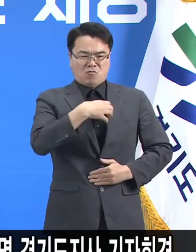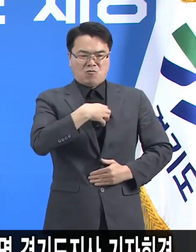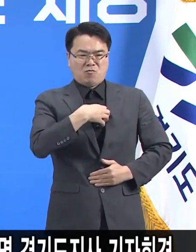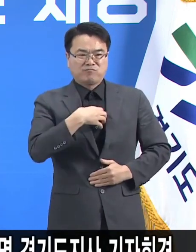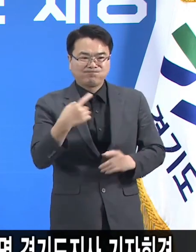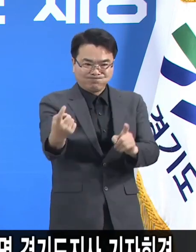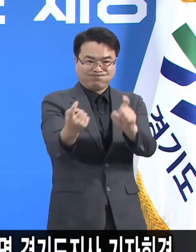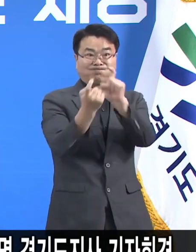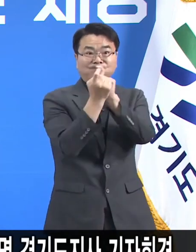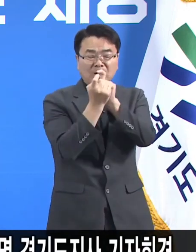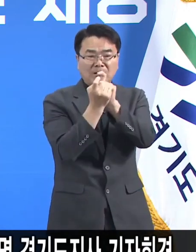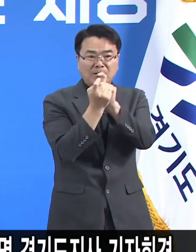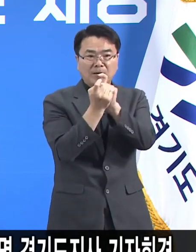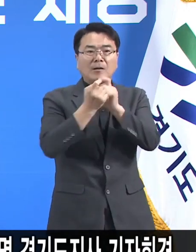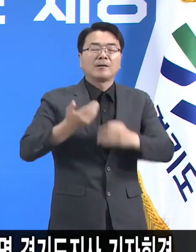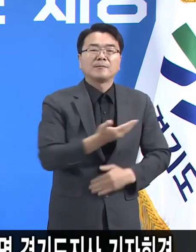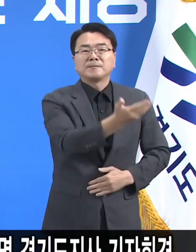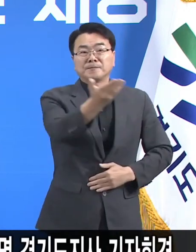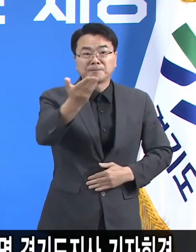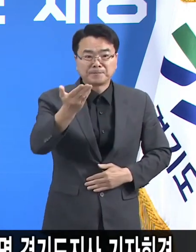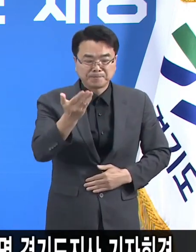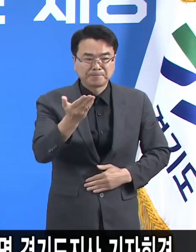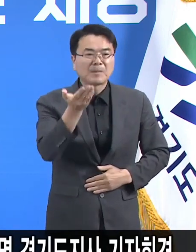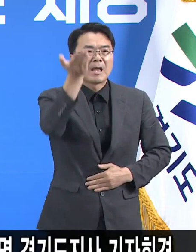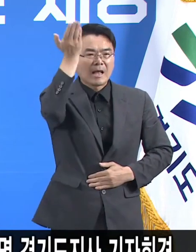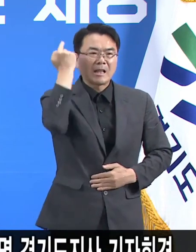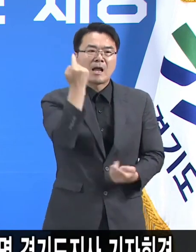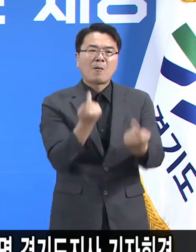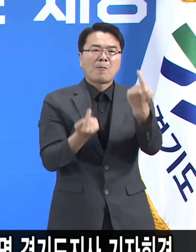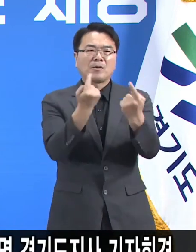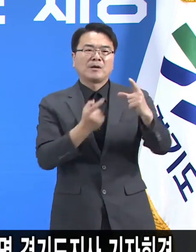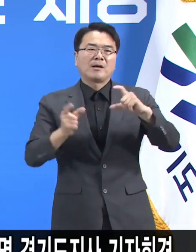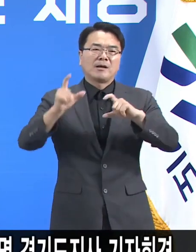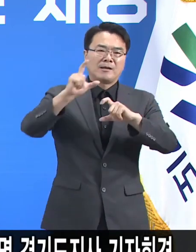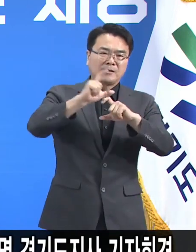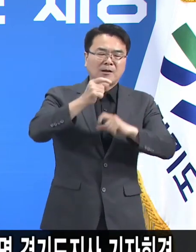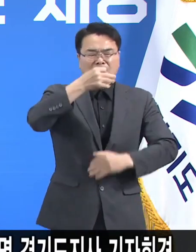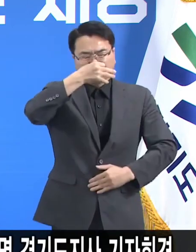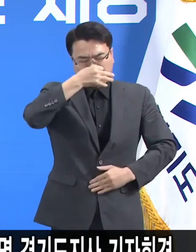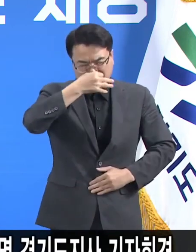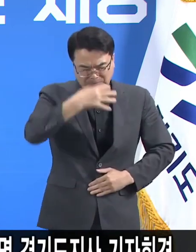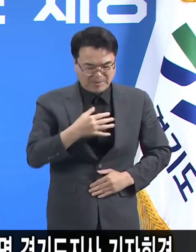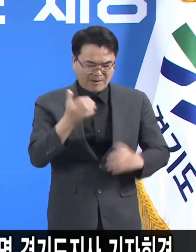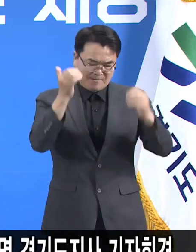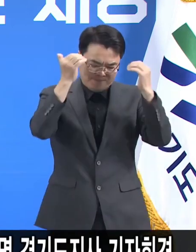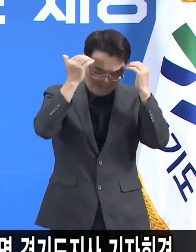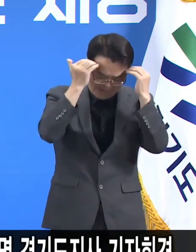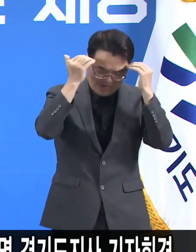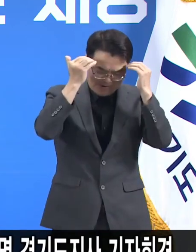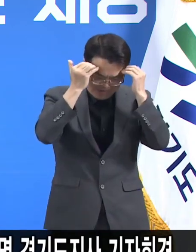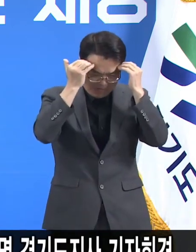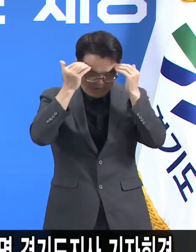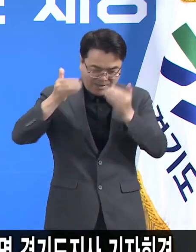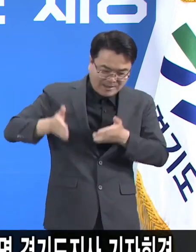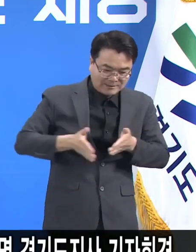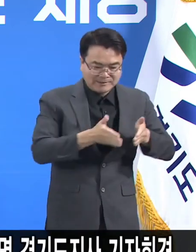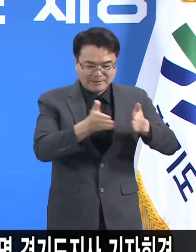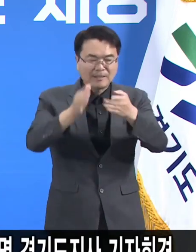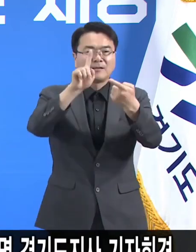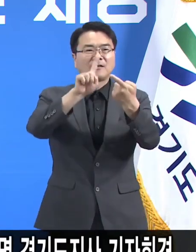저는 오늘 도민 여러분께 전보다 더 힘든 고난으로의 동참을 호소하게 됐습니다.